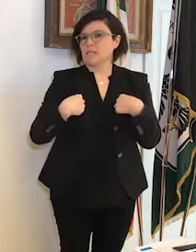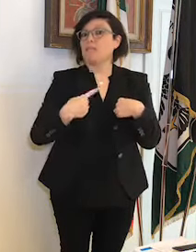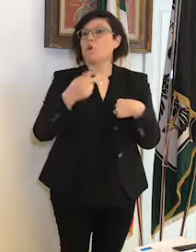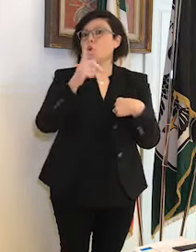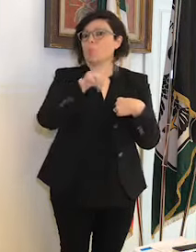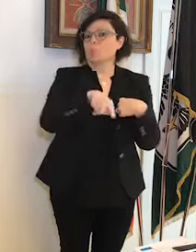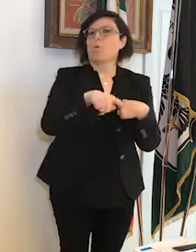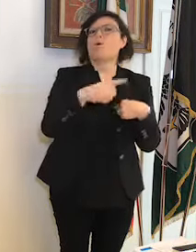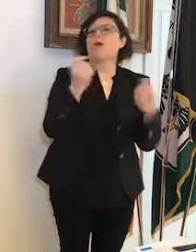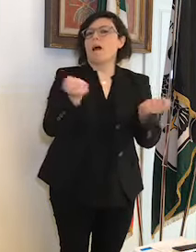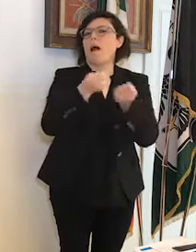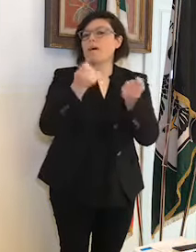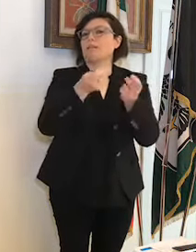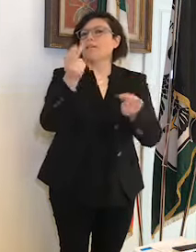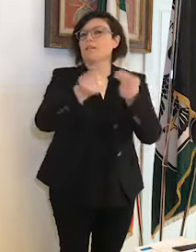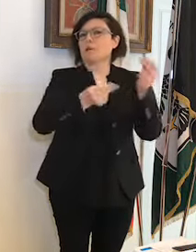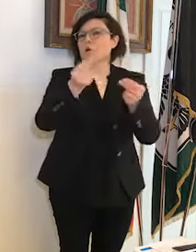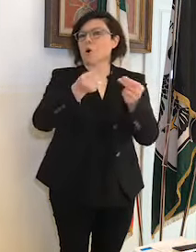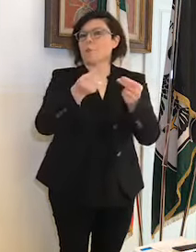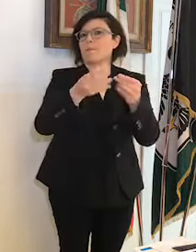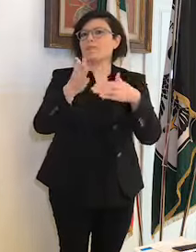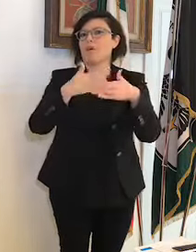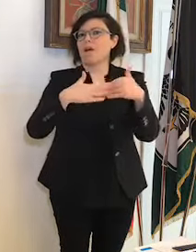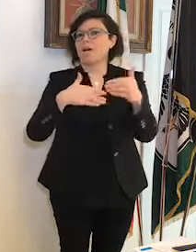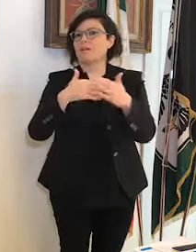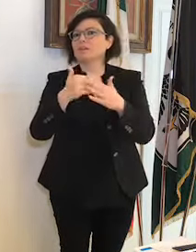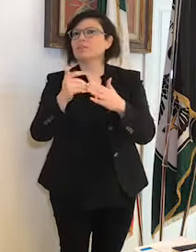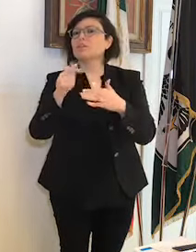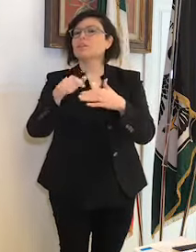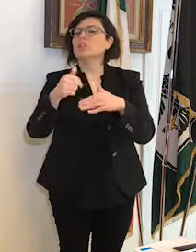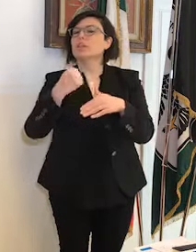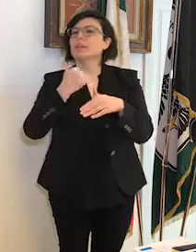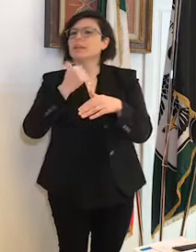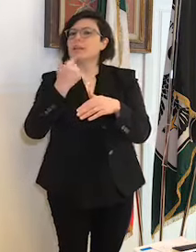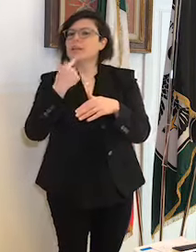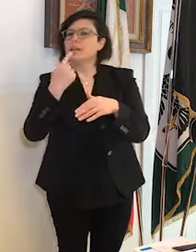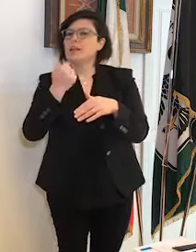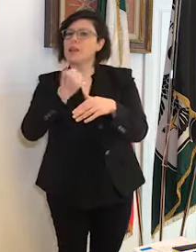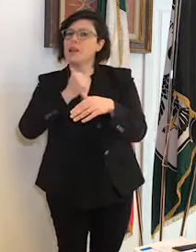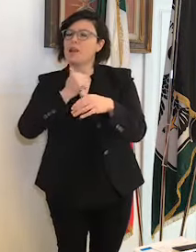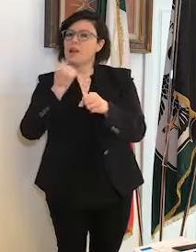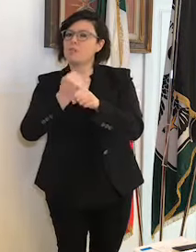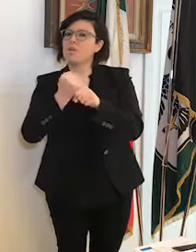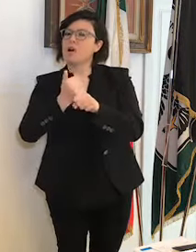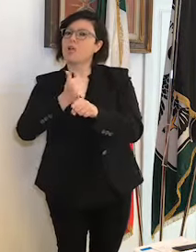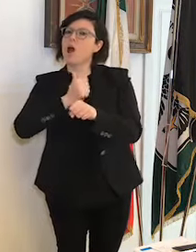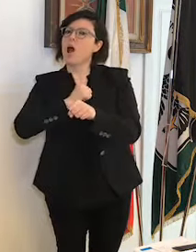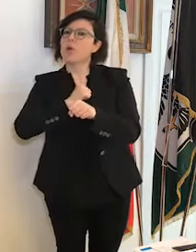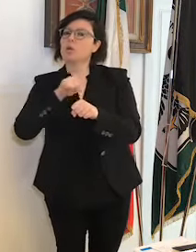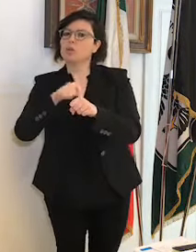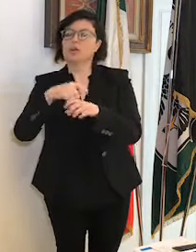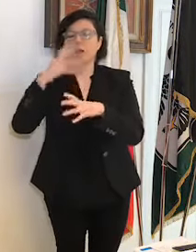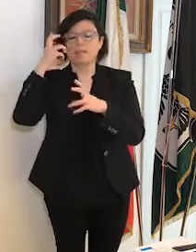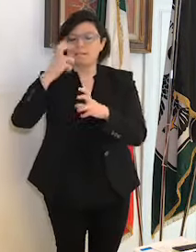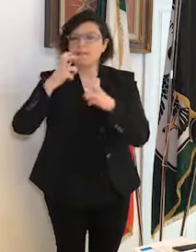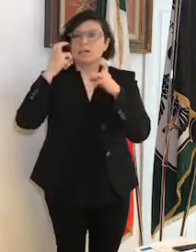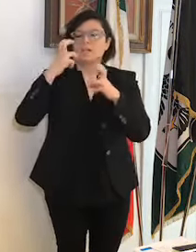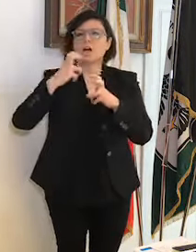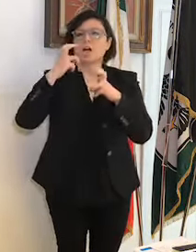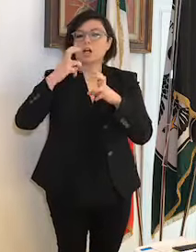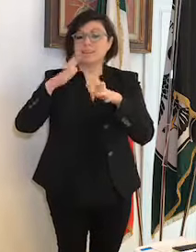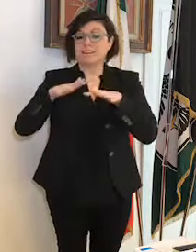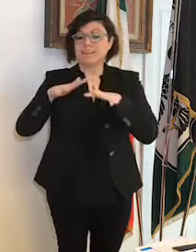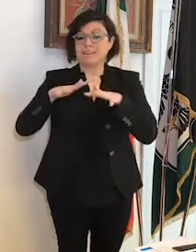commerciali gli artigiani gli autonomi che a fatica si erano rimessi in sesto